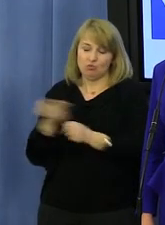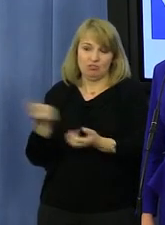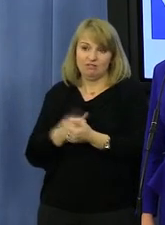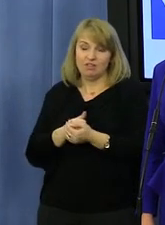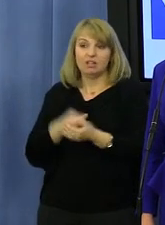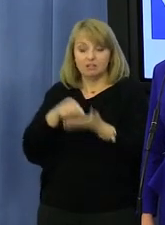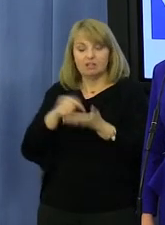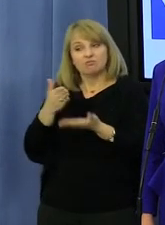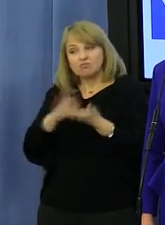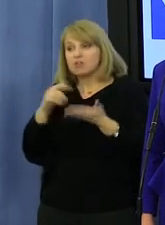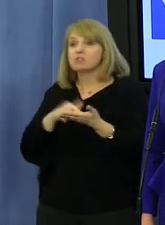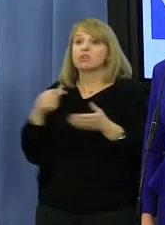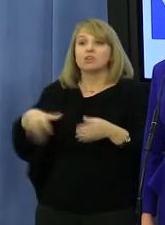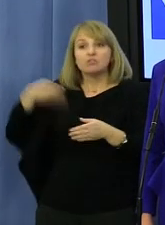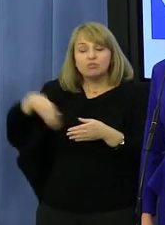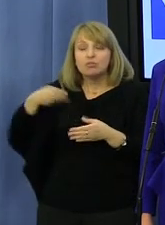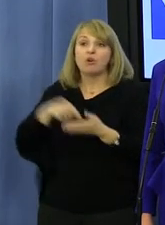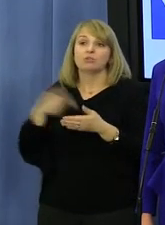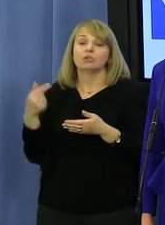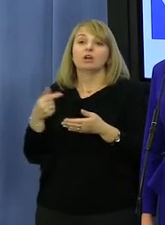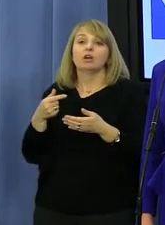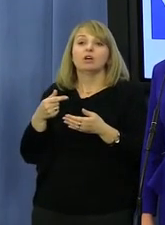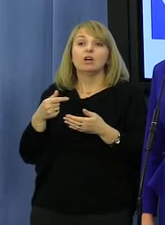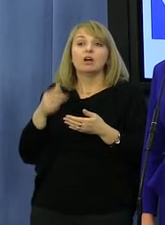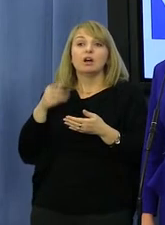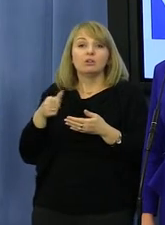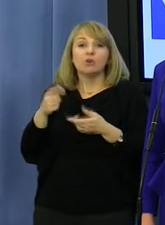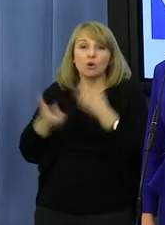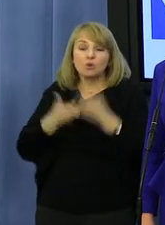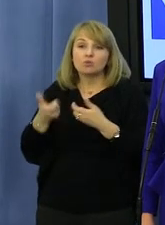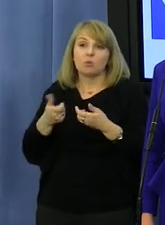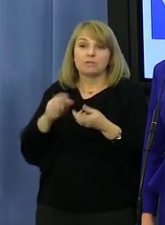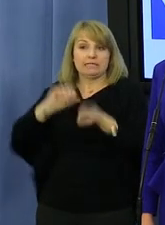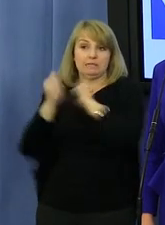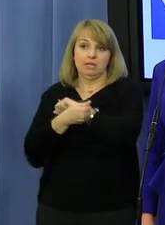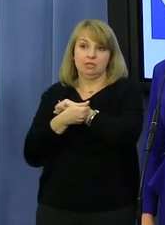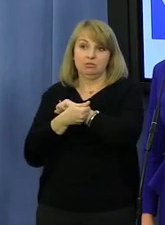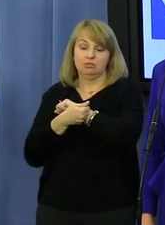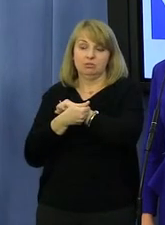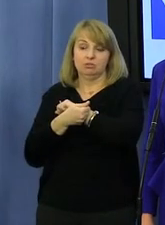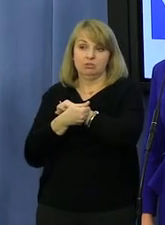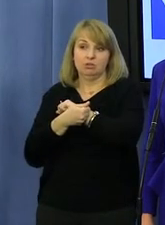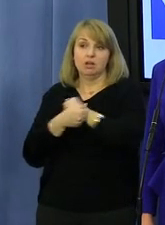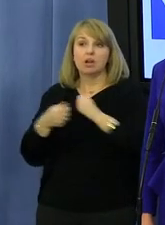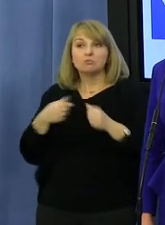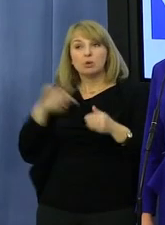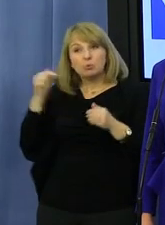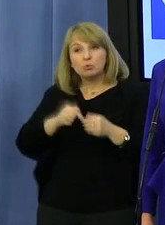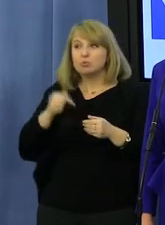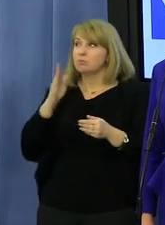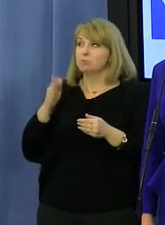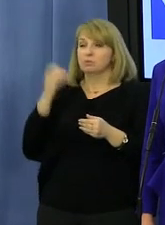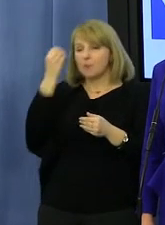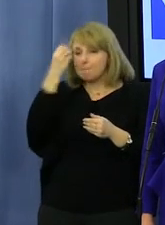tę część tych uroczystości należy po prostu paradoksalnie przeinaczyć. Ale bądźmy mądrzejsi od